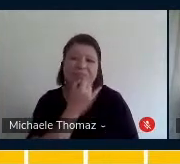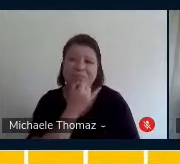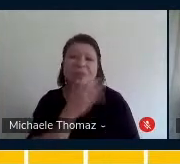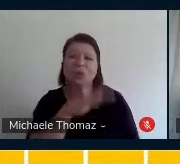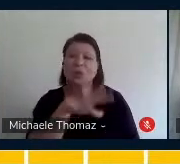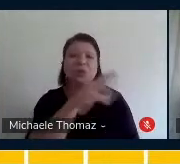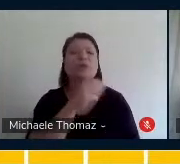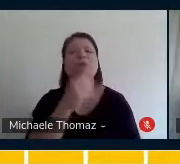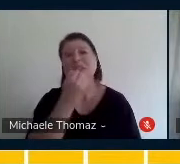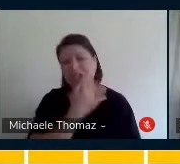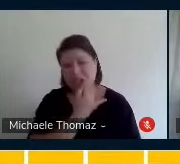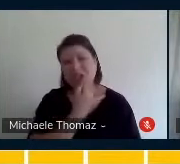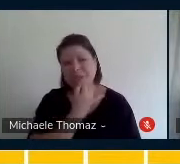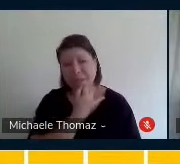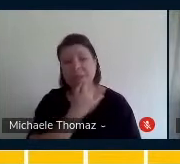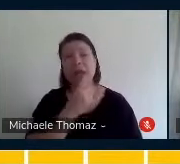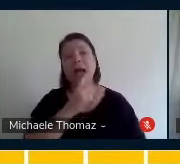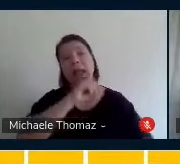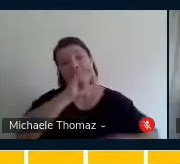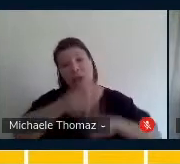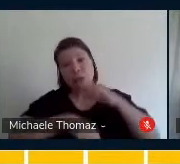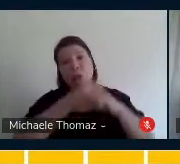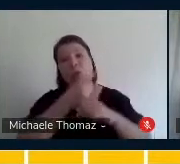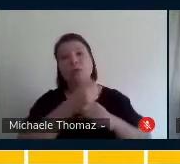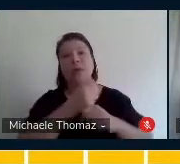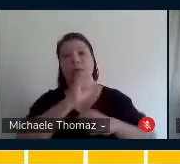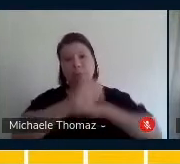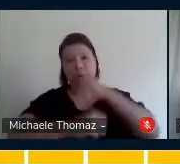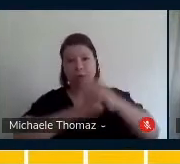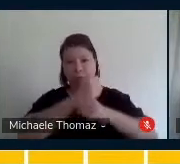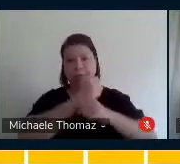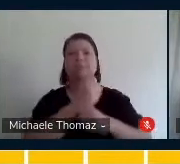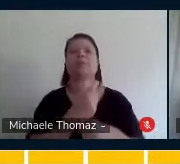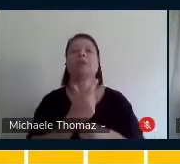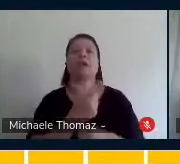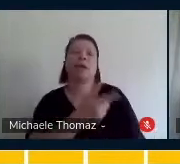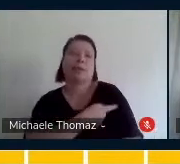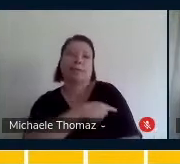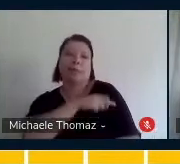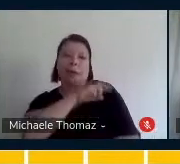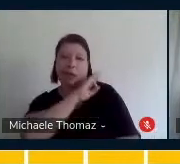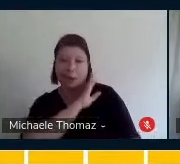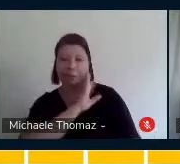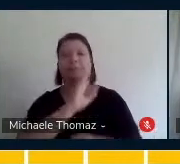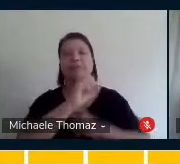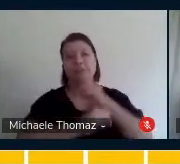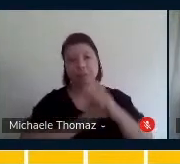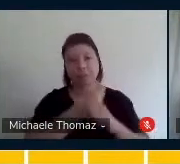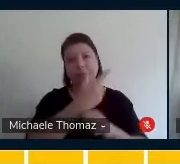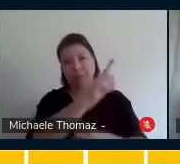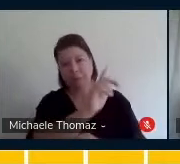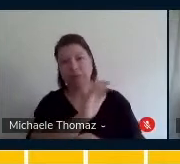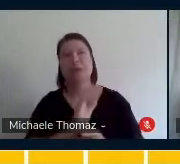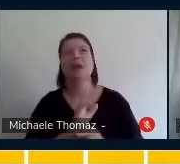eu falei do show de talentos como ia funcionar, falei, olha Paula, vai ter o show de talentos, a professora disse que vai,